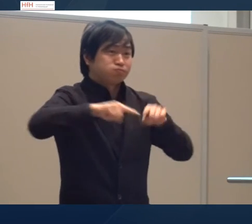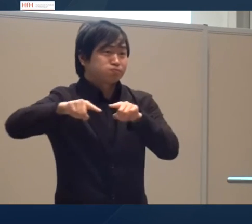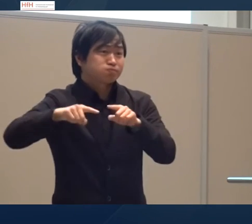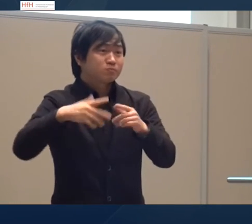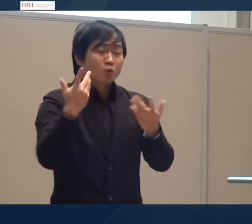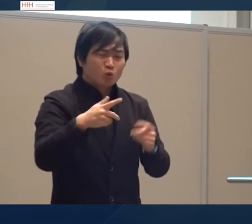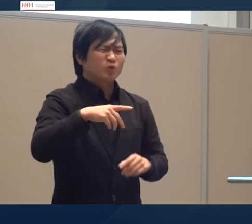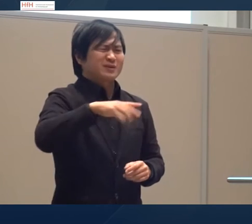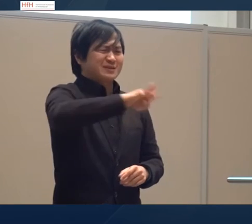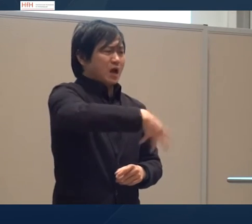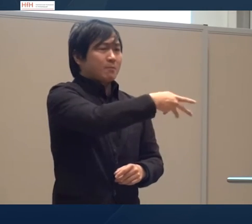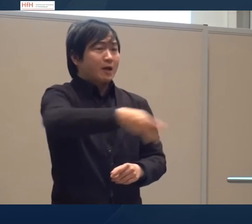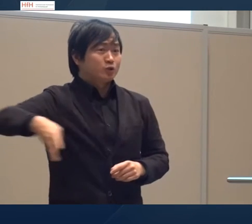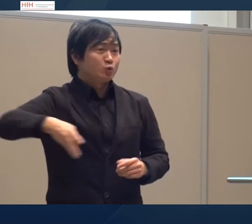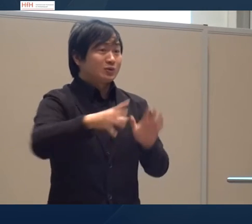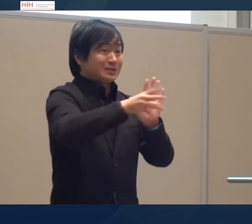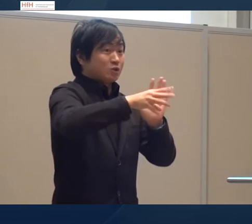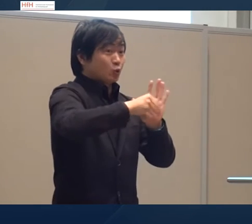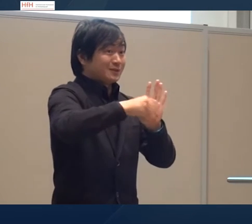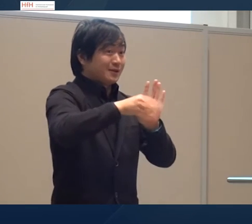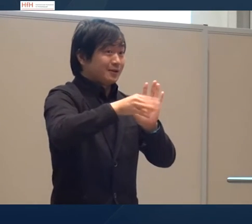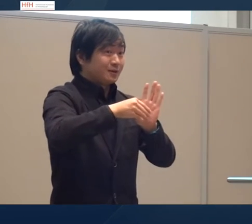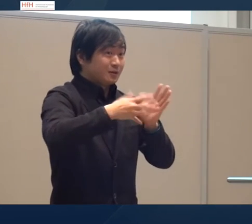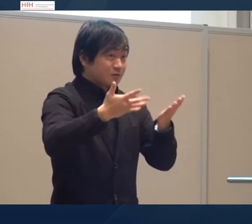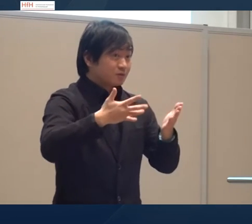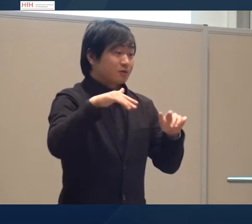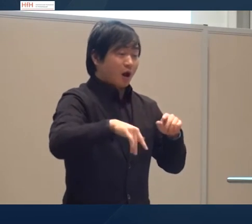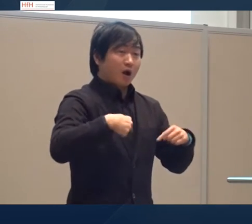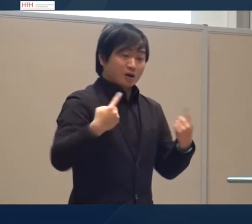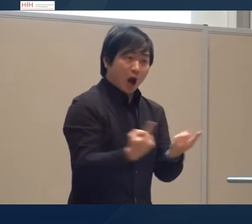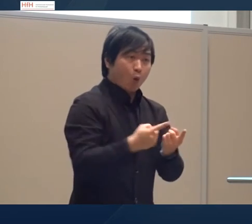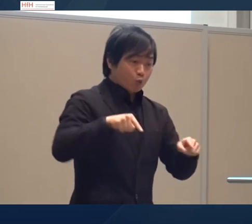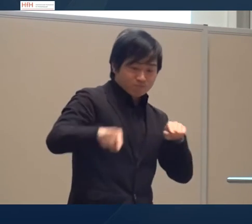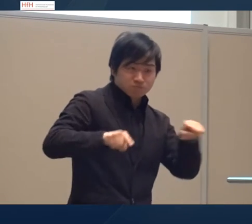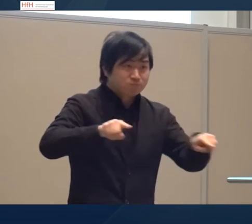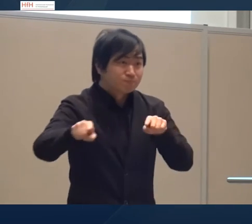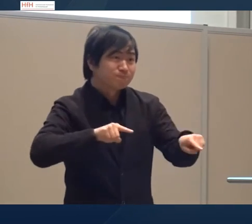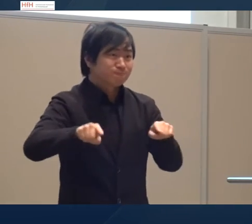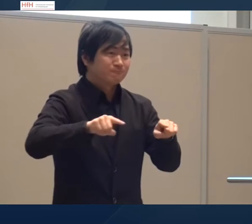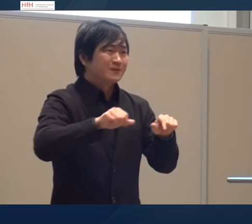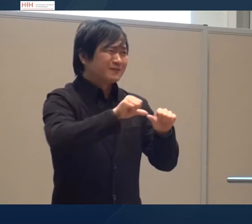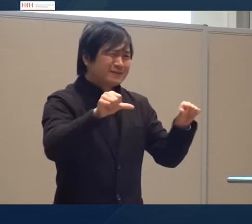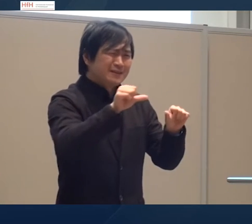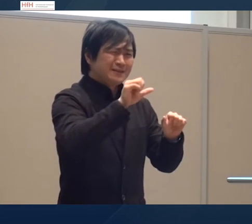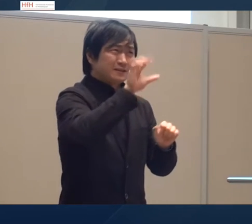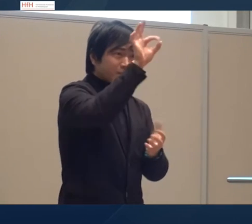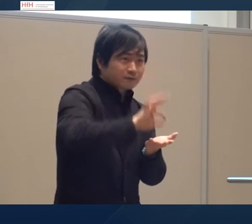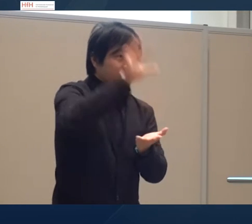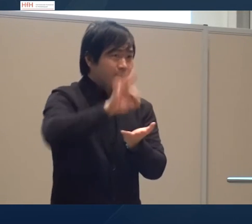verschiedene Beispiele. Eben alles im Zusammenhang mit der Ikonizität. Wie wird im Raum der Indizie verwendet? Diese ganzen Daten